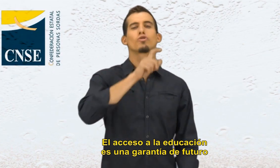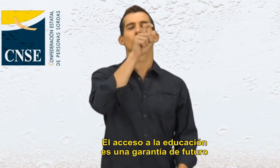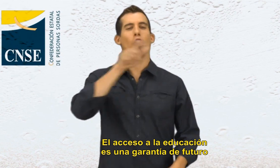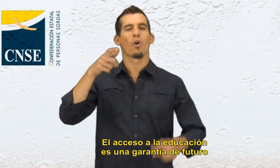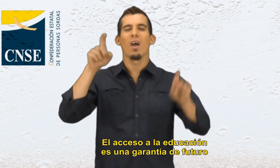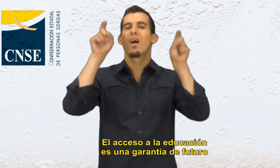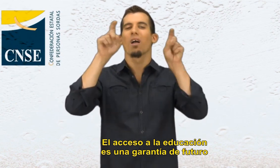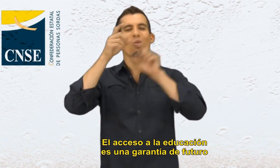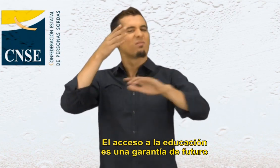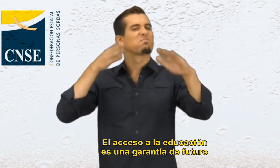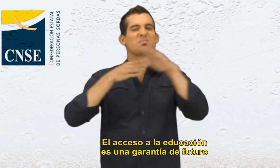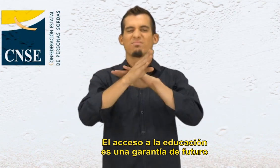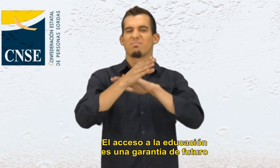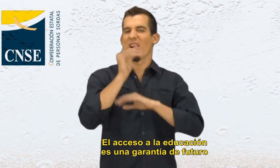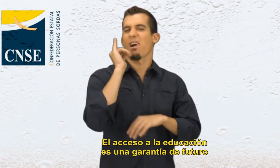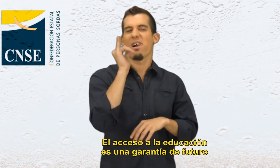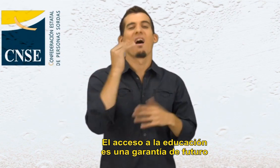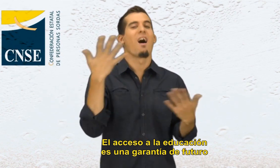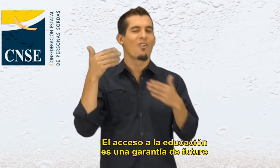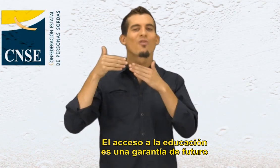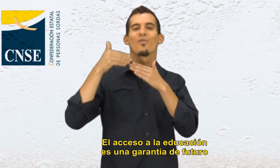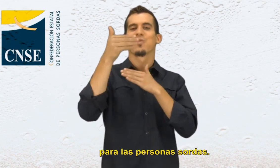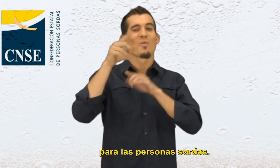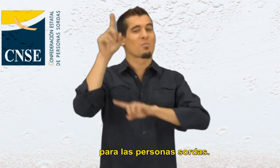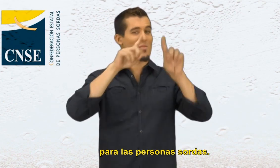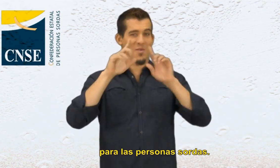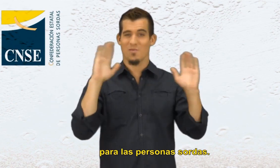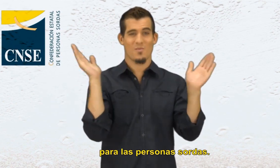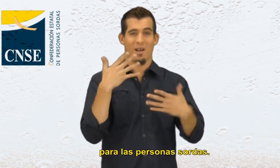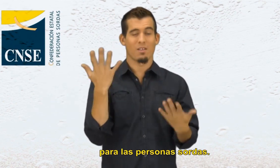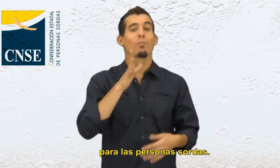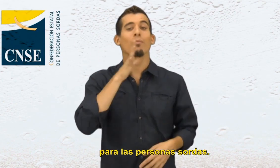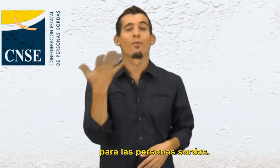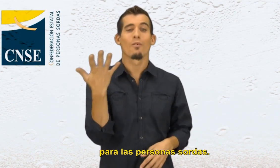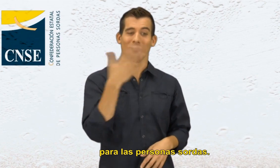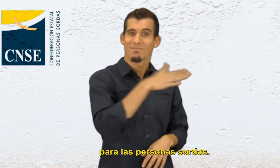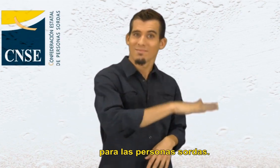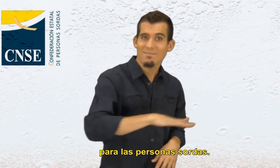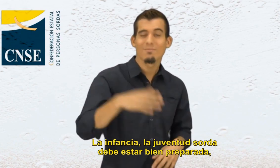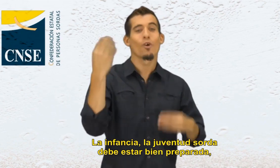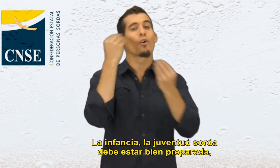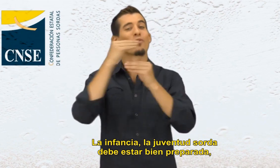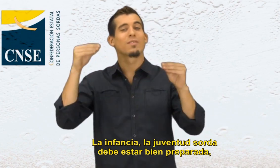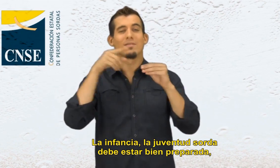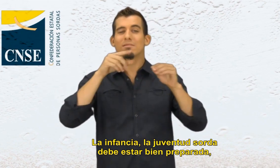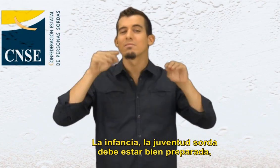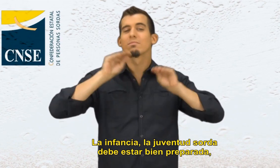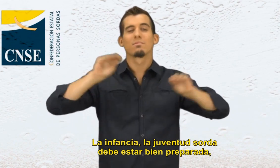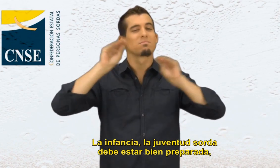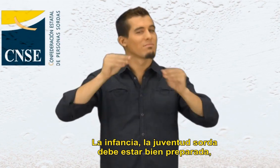El acceso a la educación es una garantía de futuro para las personas sordas. La infancia a la juventud sorda debe